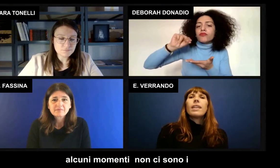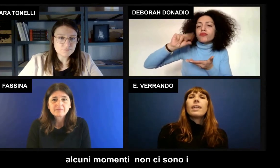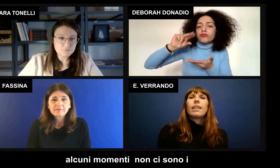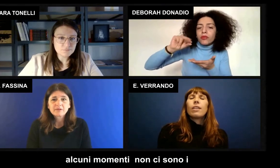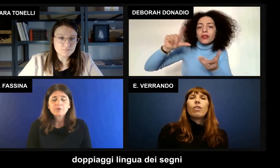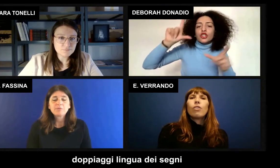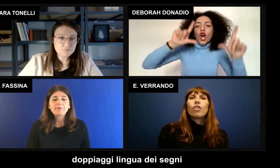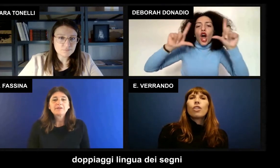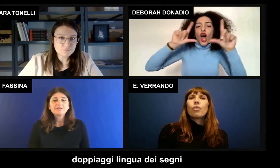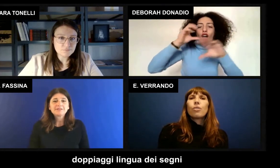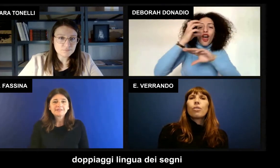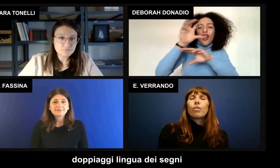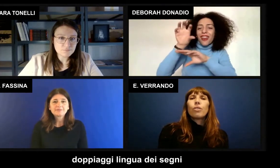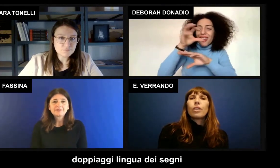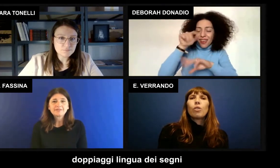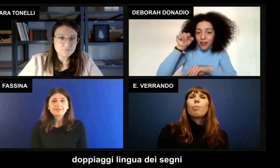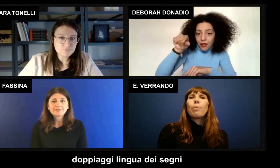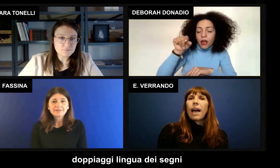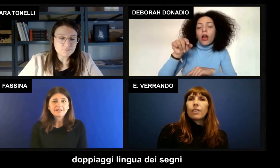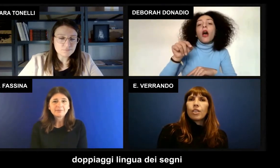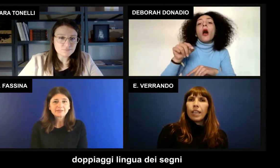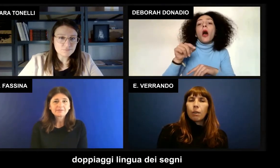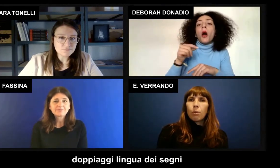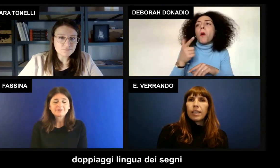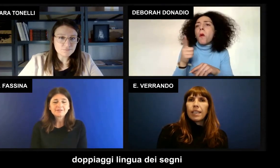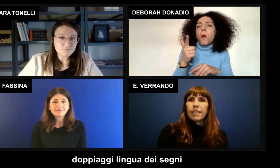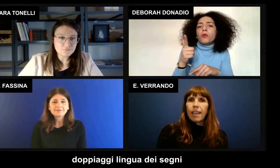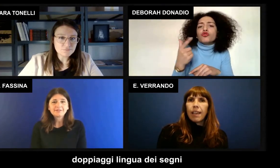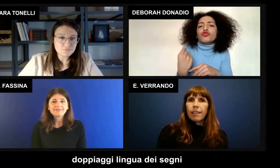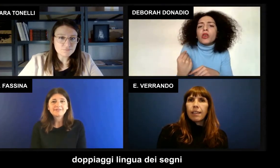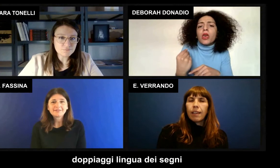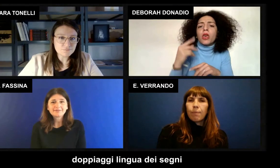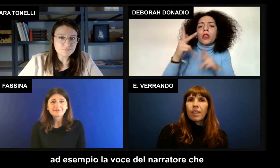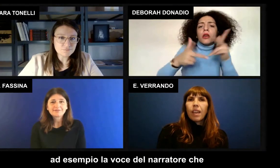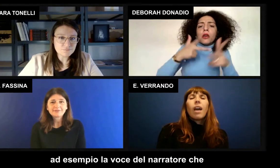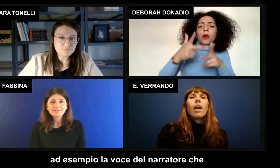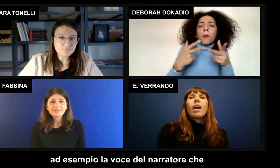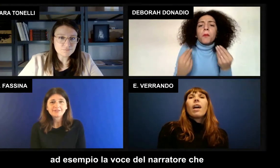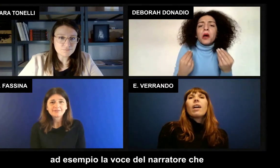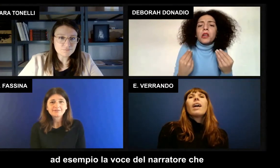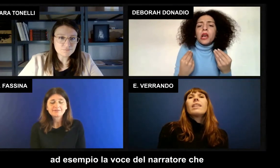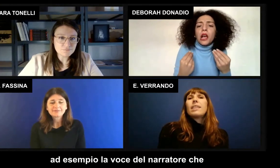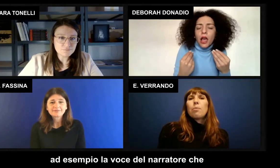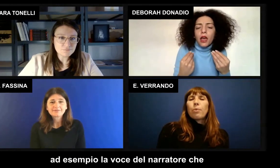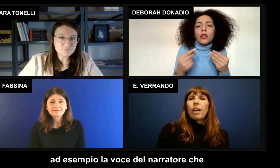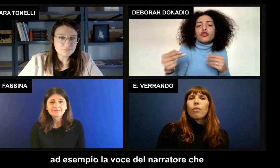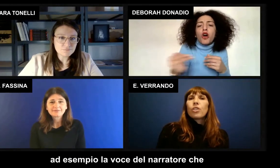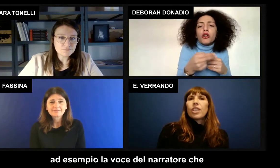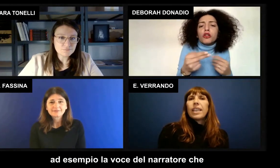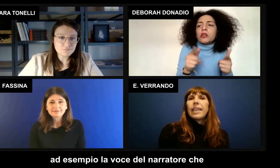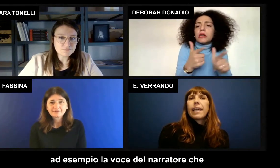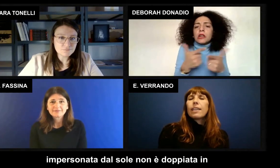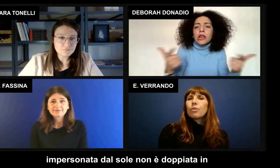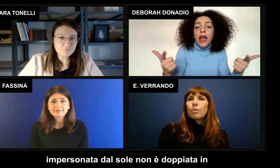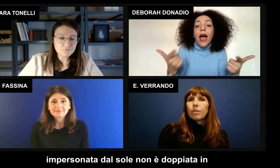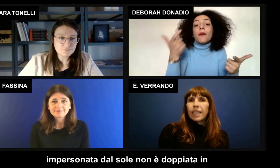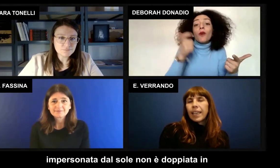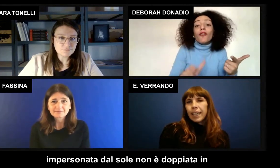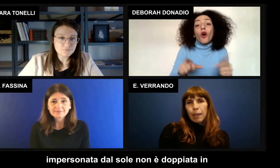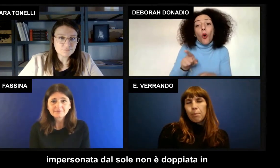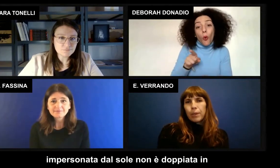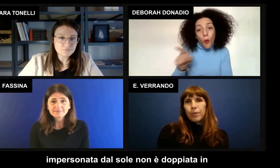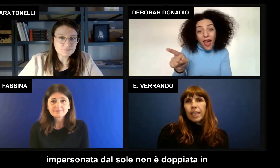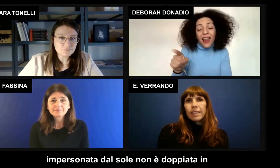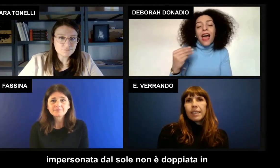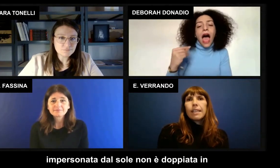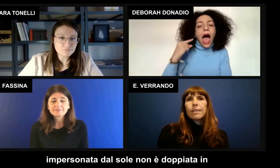non ci sono i doppiaggi in lingua dei segni ad esempio la voce del narratore